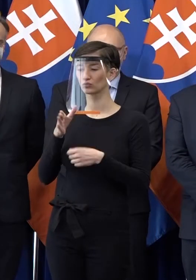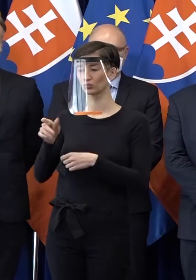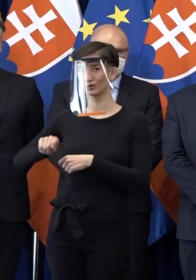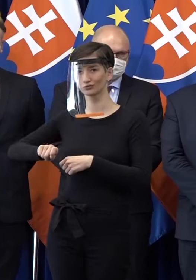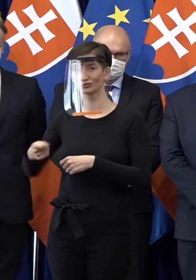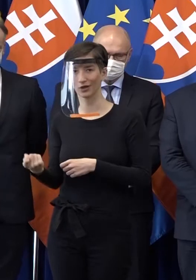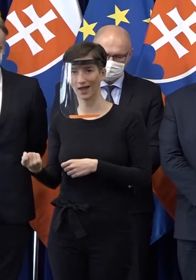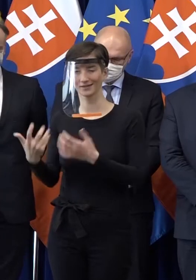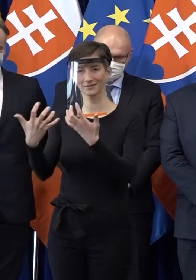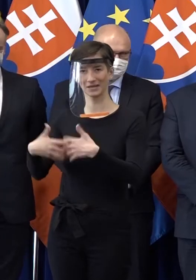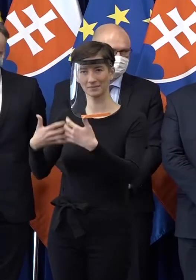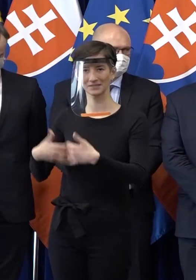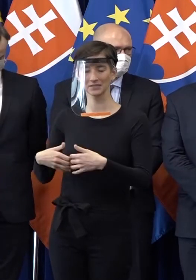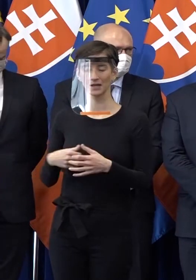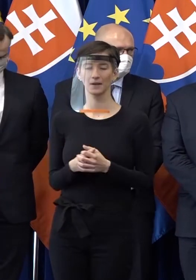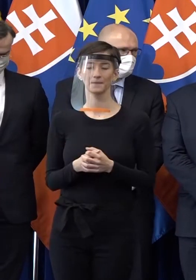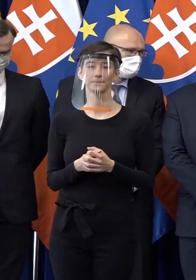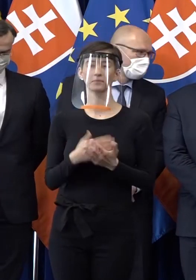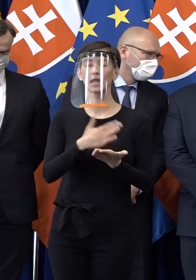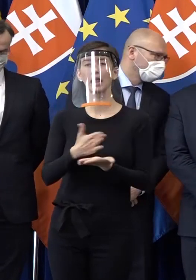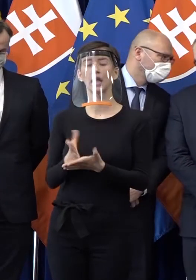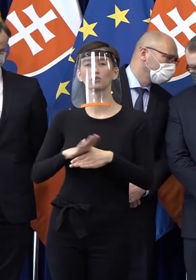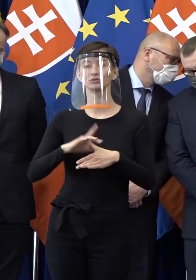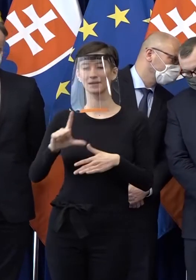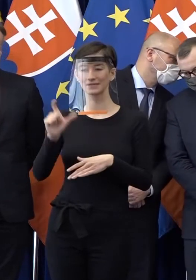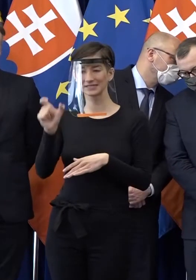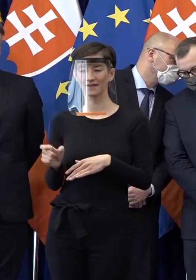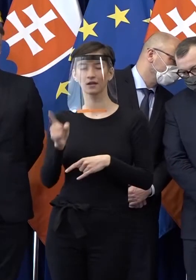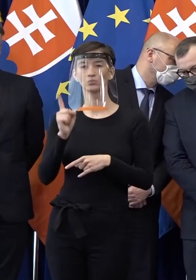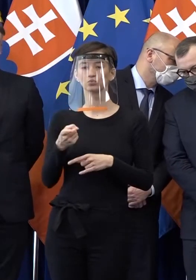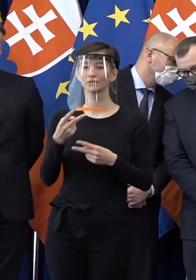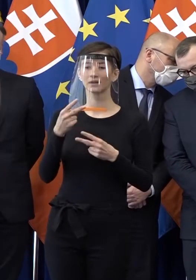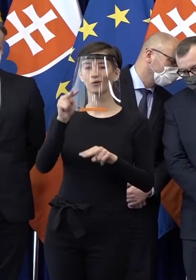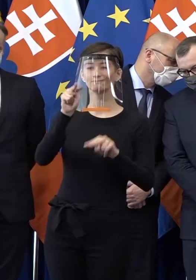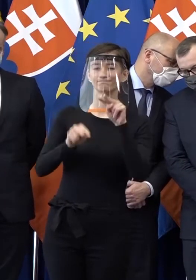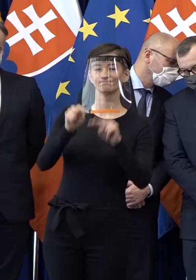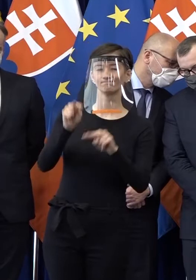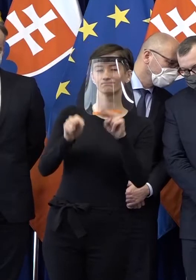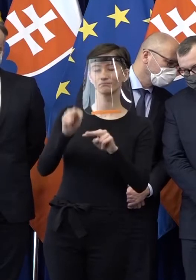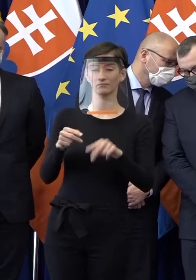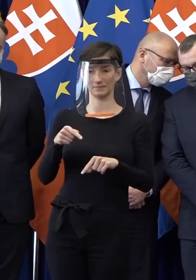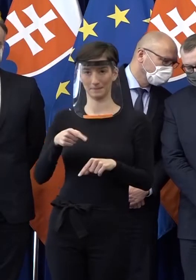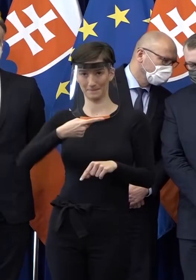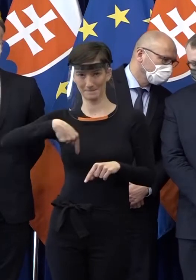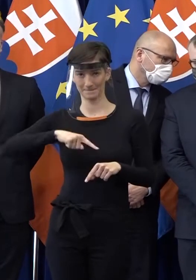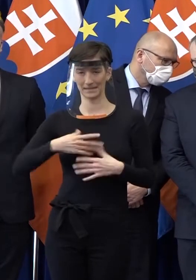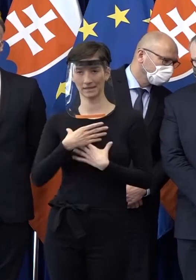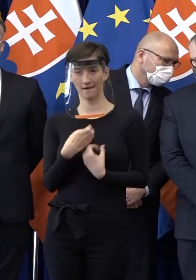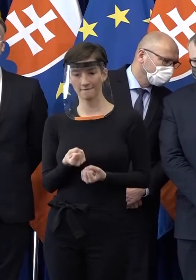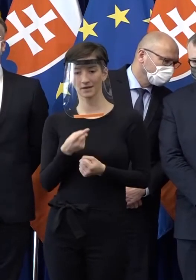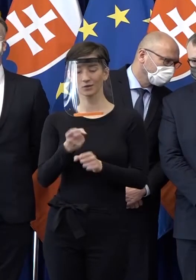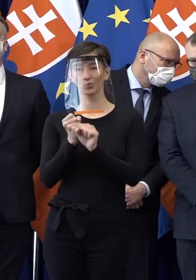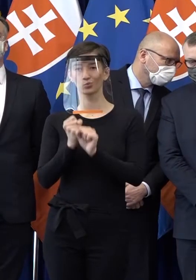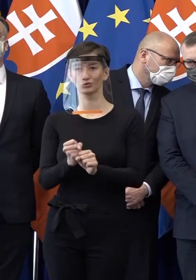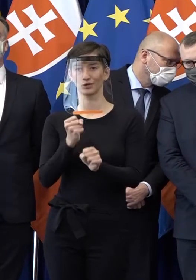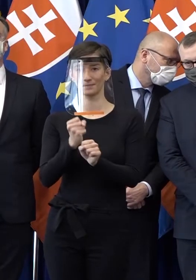potom je otázka, každý si musí zhodnotiť. My navrhujeme tým, že udržíme pracovné miesta, budeme schopní veľmi rýchlo po